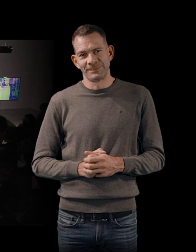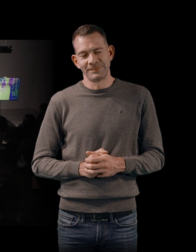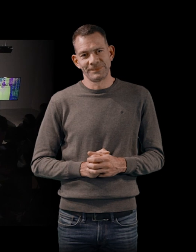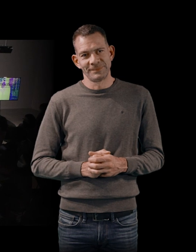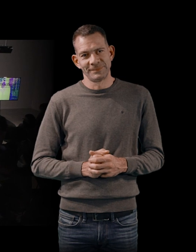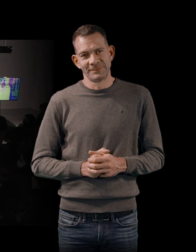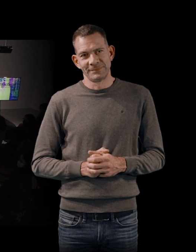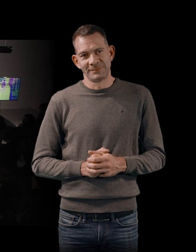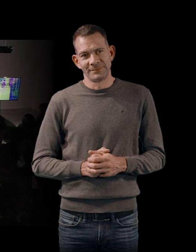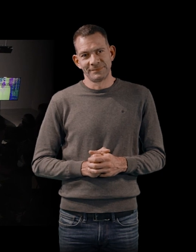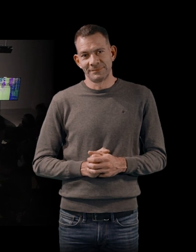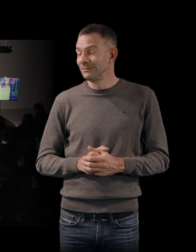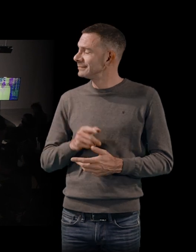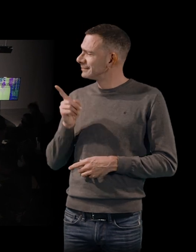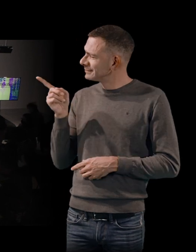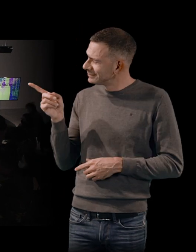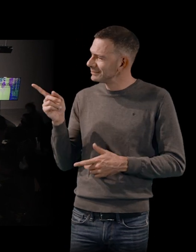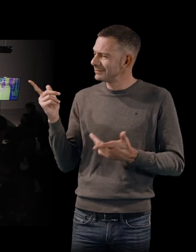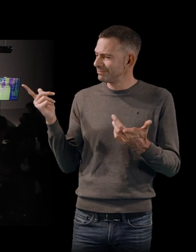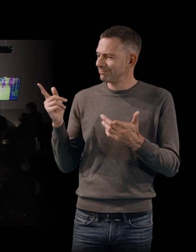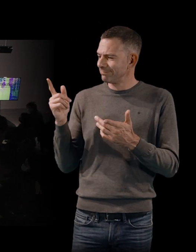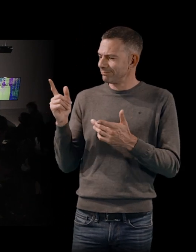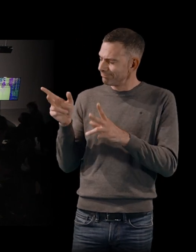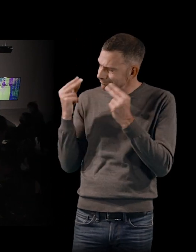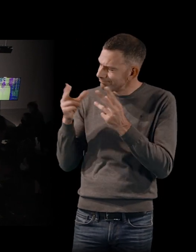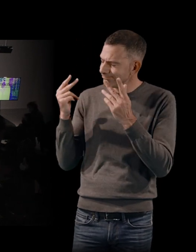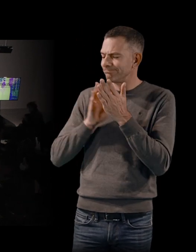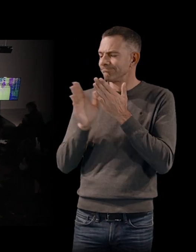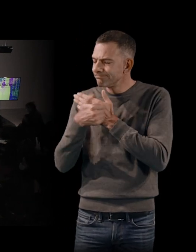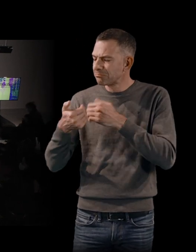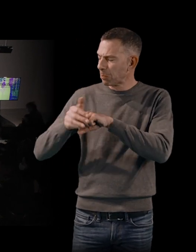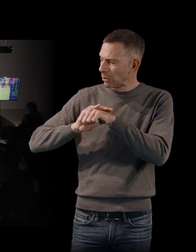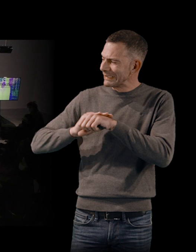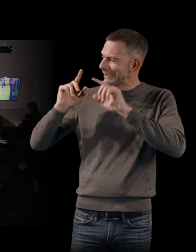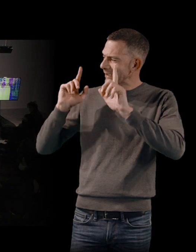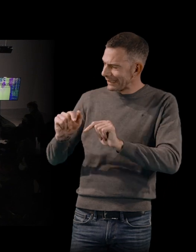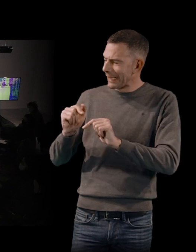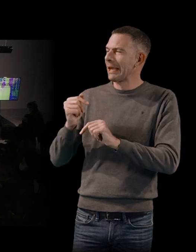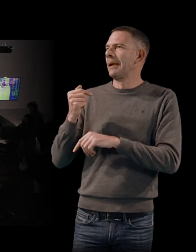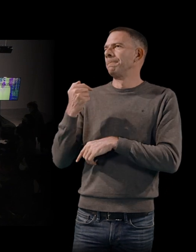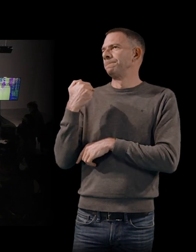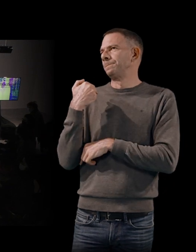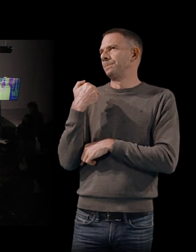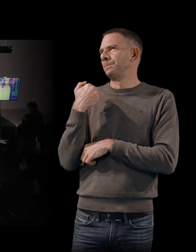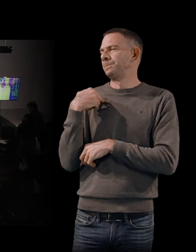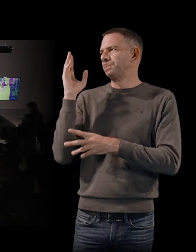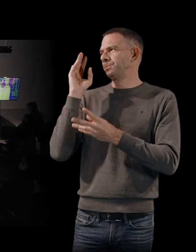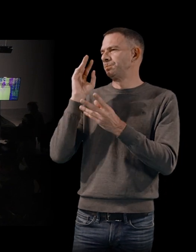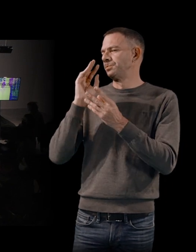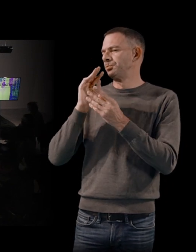Vous avez beaucoup insisté sur, évidemment, la dimension politique. Je me suis demandé, vu ce que vit le